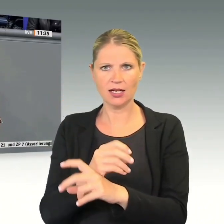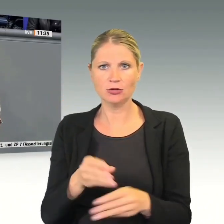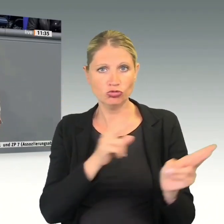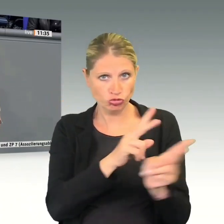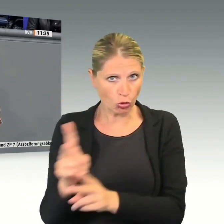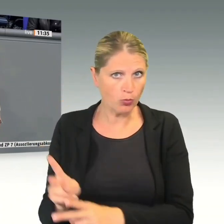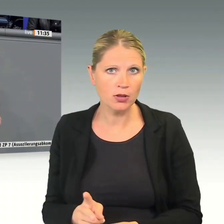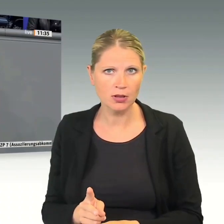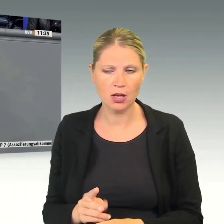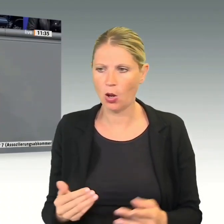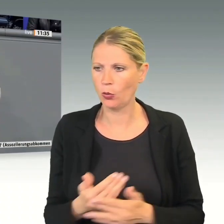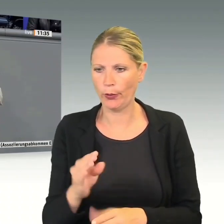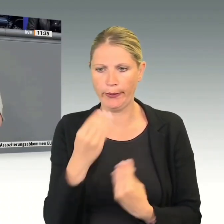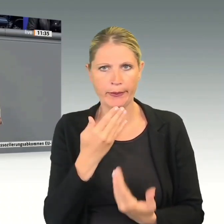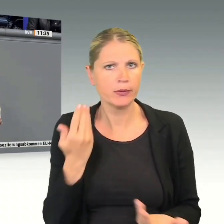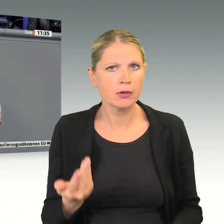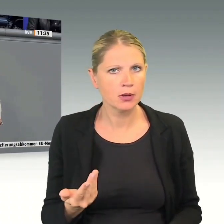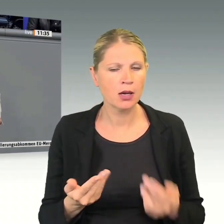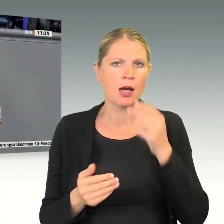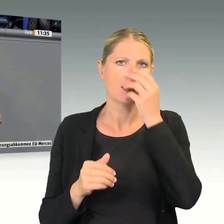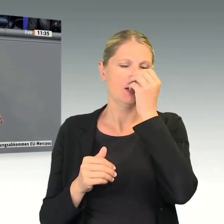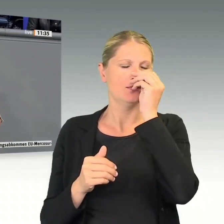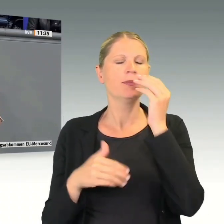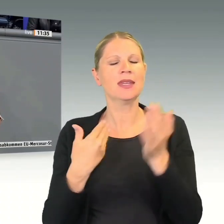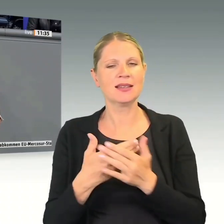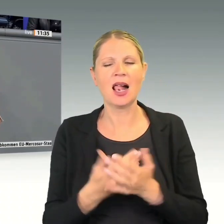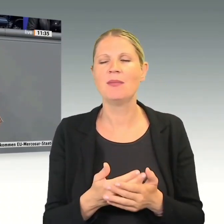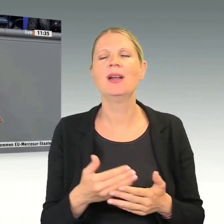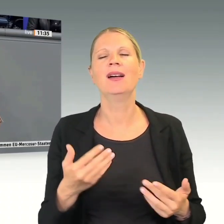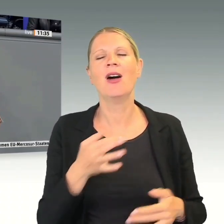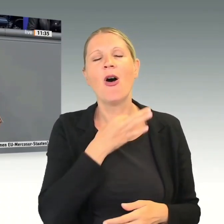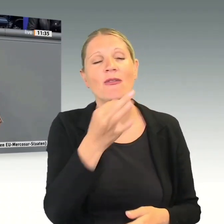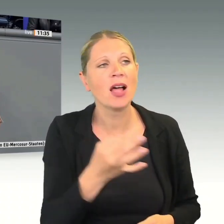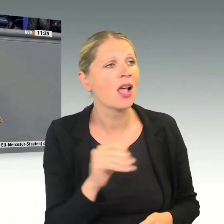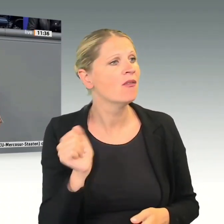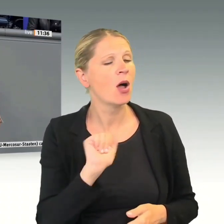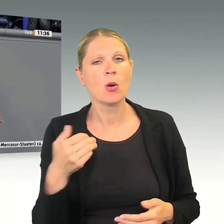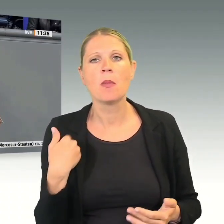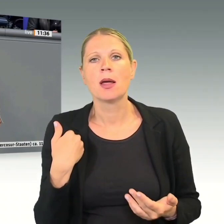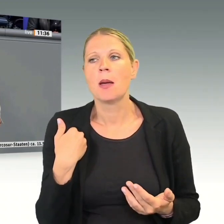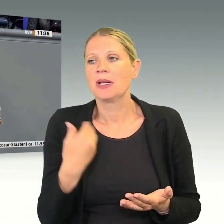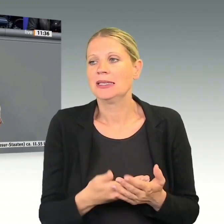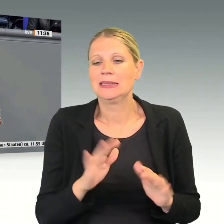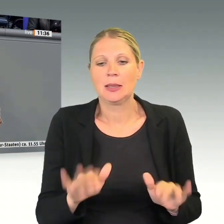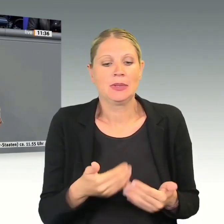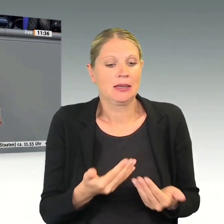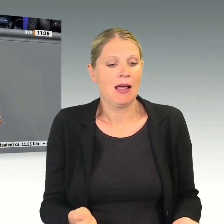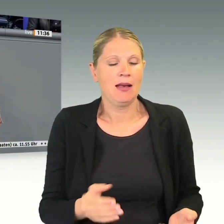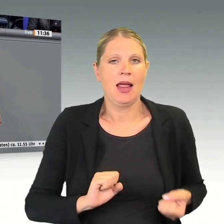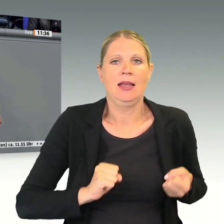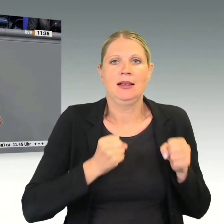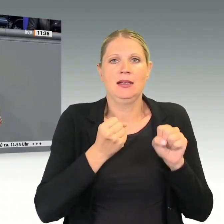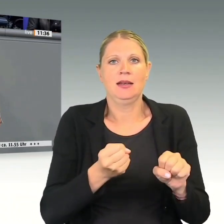nichts Neues. Aber warum gibt es dann nicht eine entsprechende Initiative genau gegenüber diesen